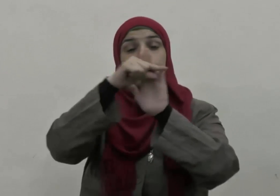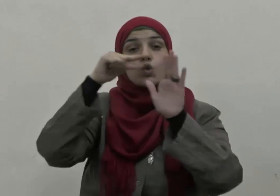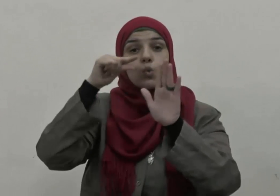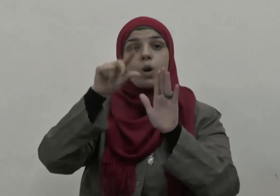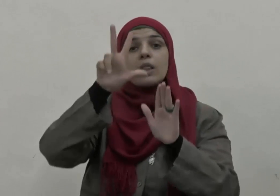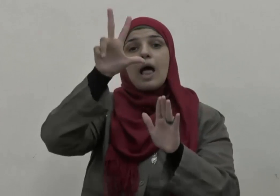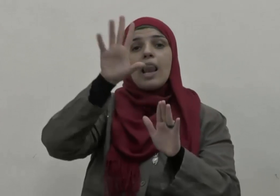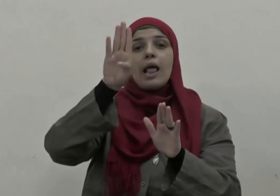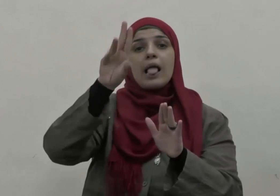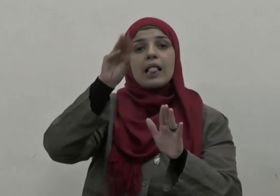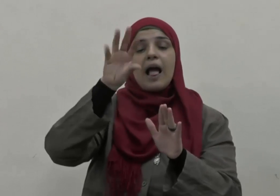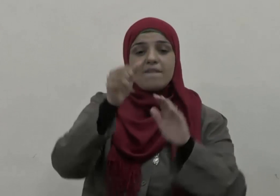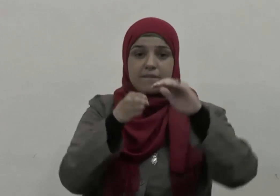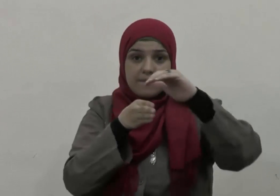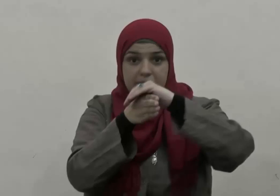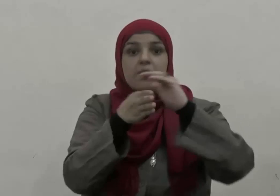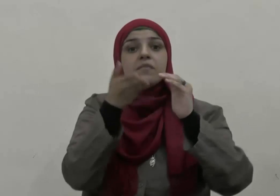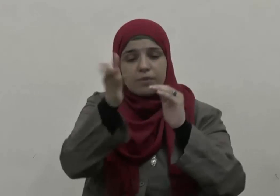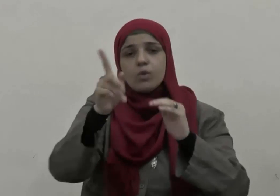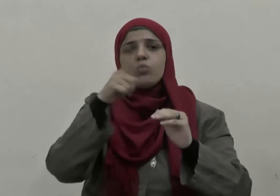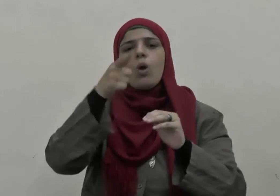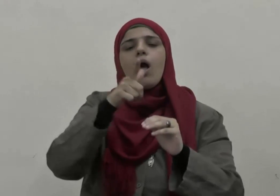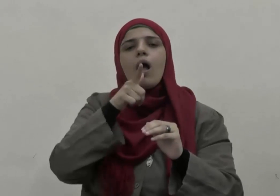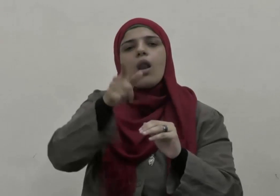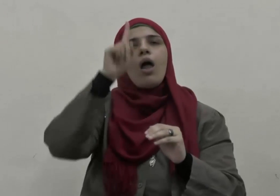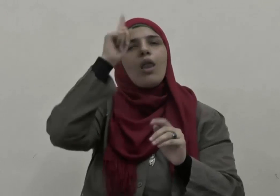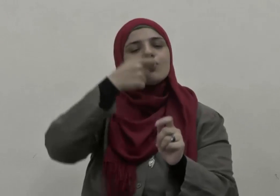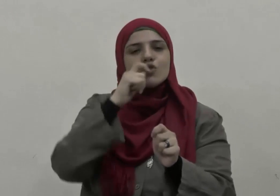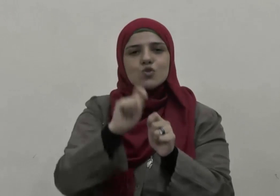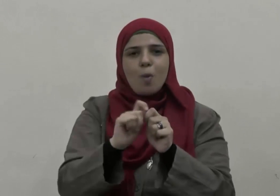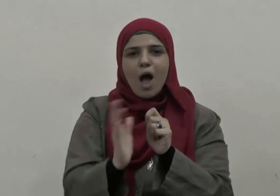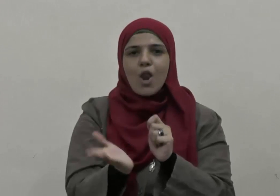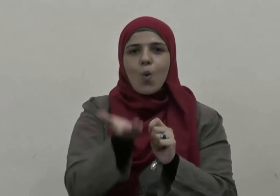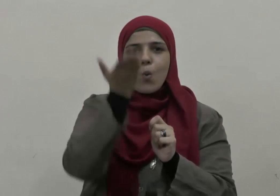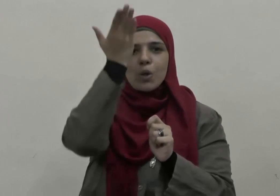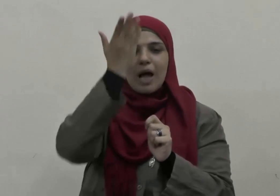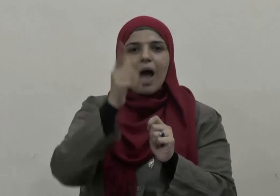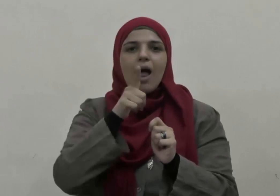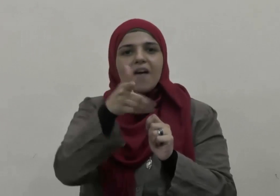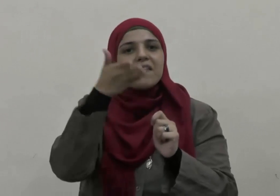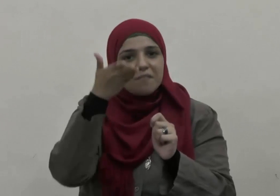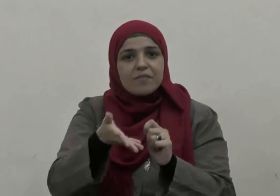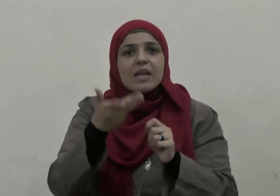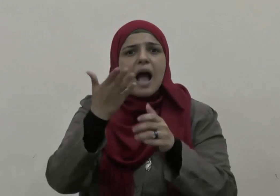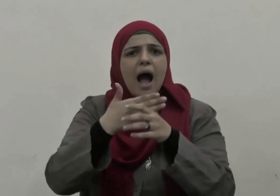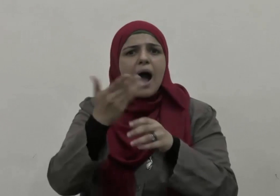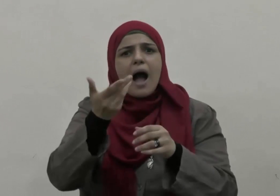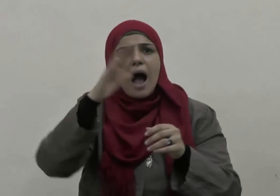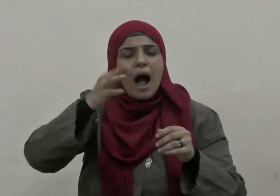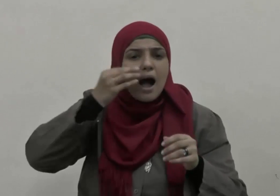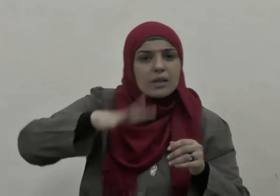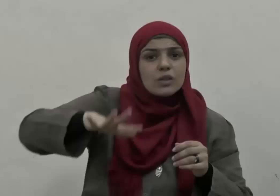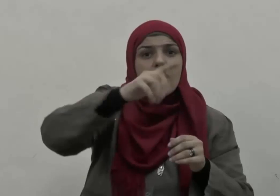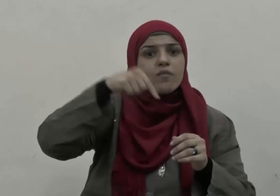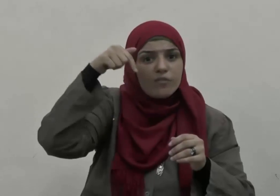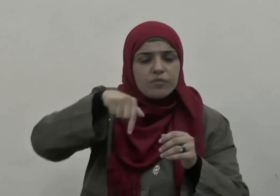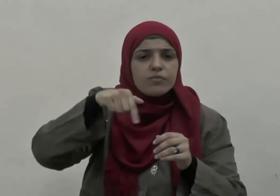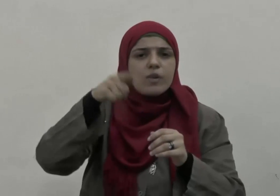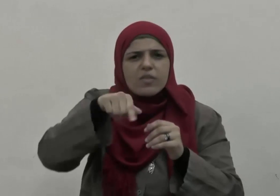سورة الكهف يحدثنا ربنا سبحانه عن أنموزج راق